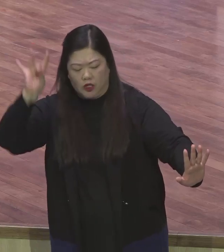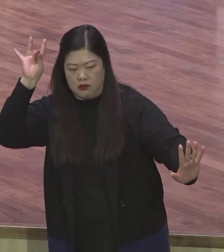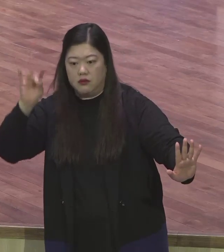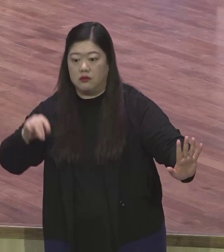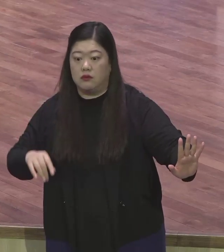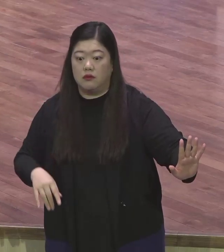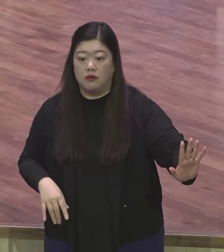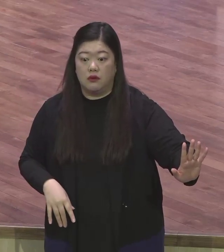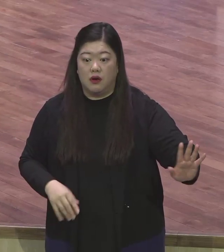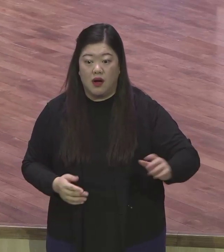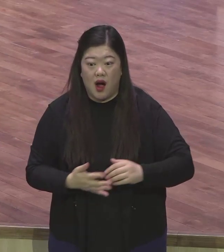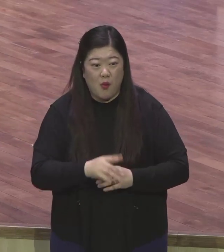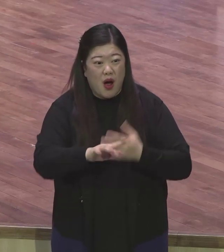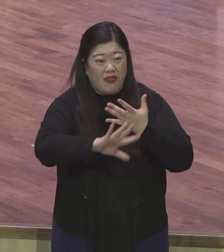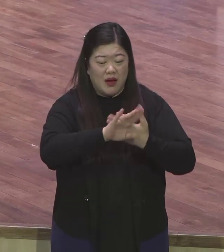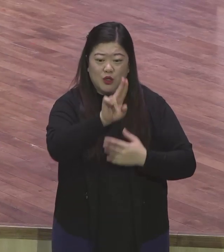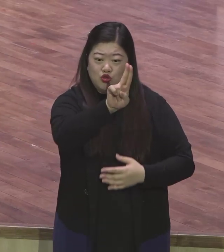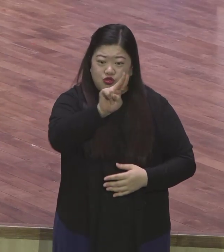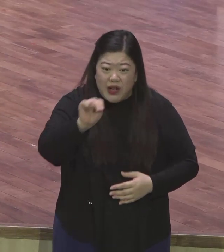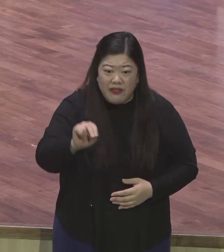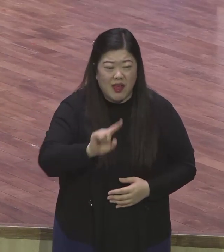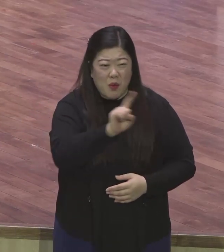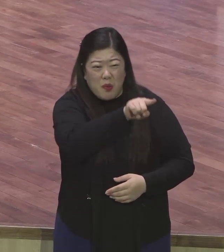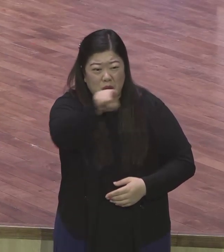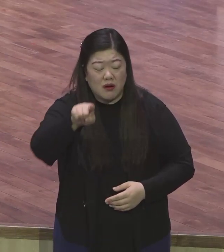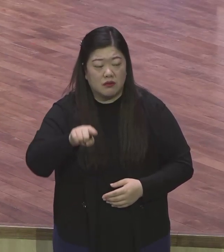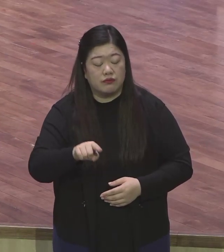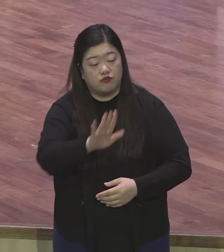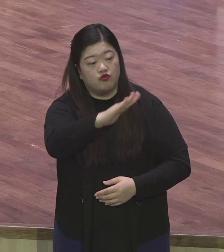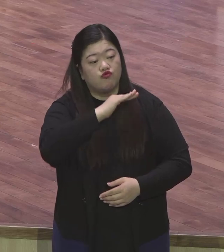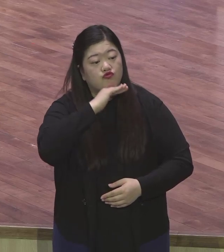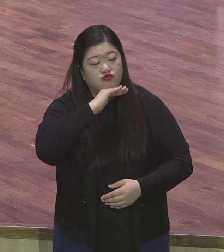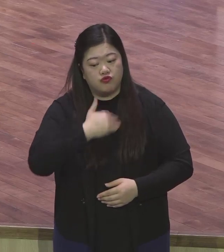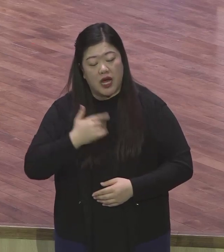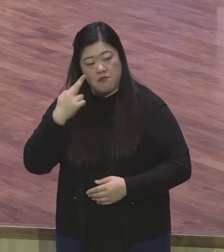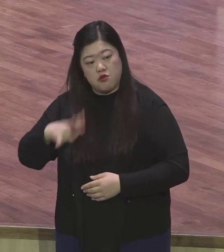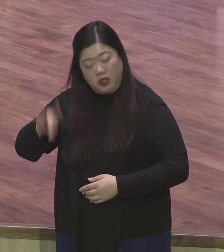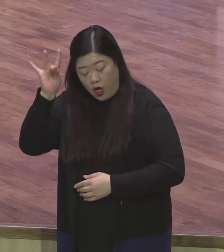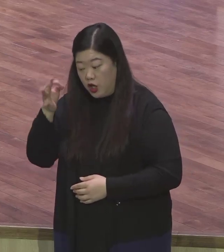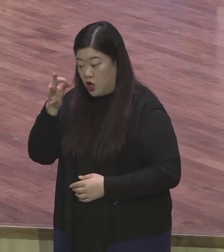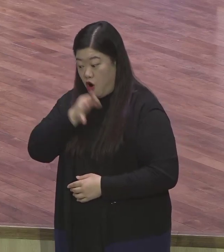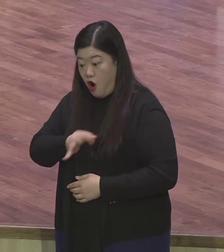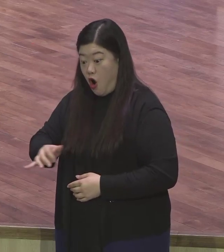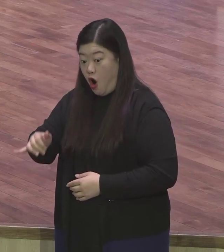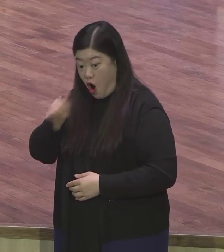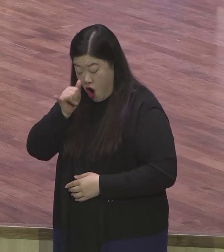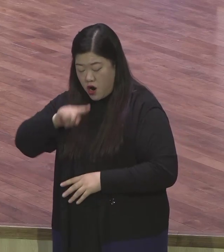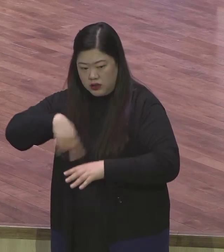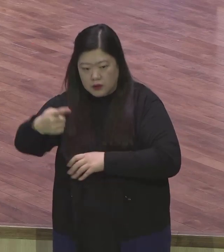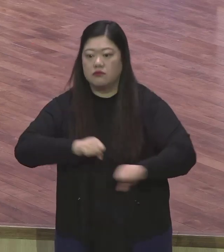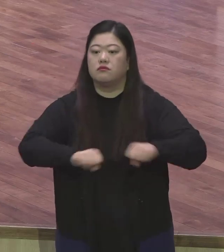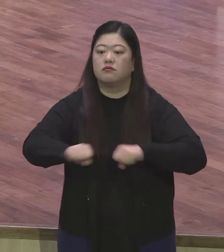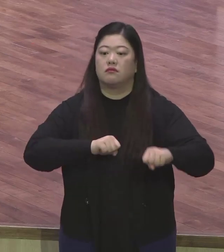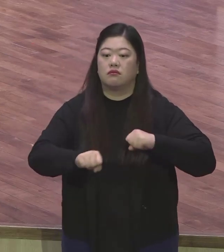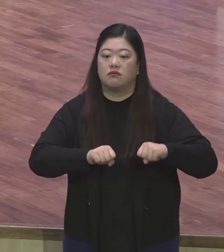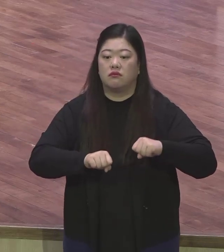우리인데 유익이 없어 자국의 유익이 없으면 무조건 다 캔슬이요